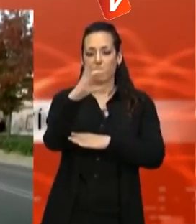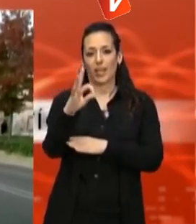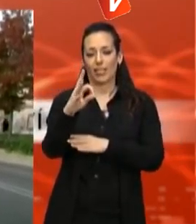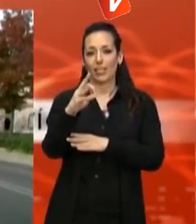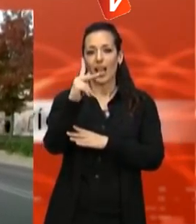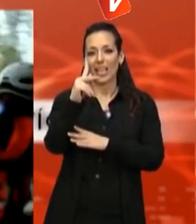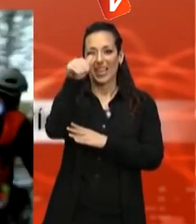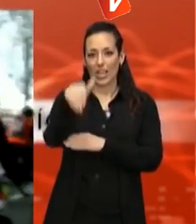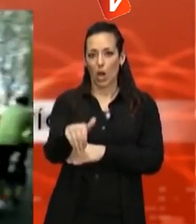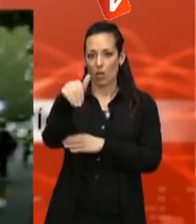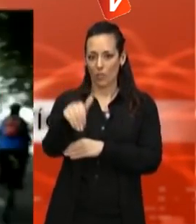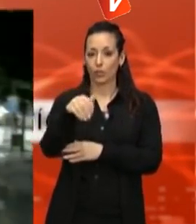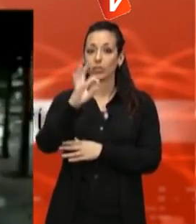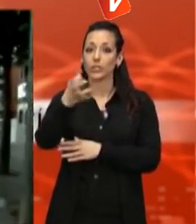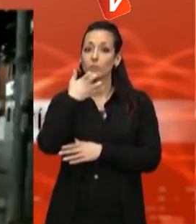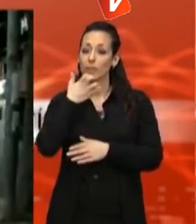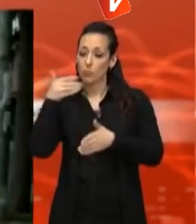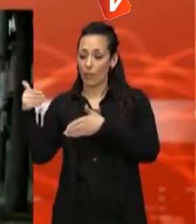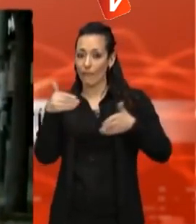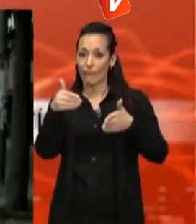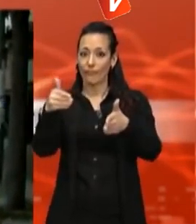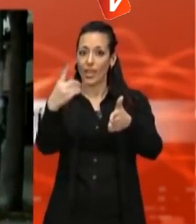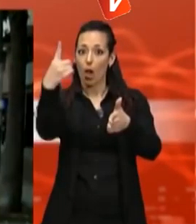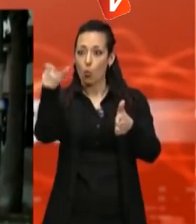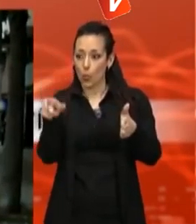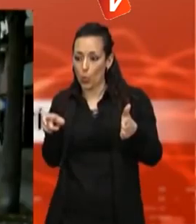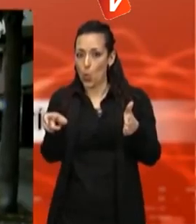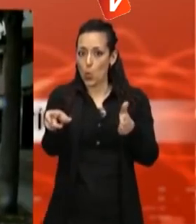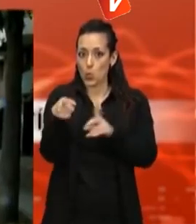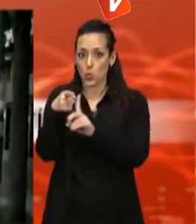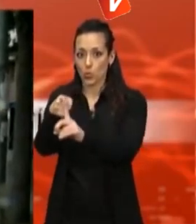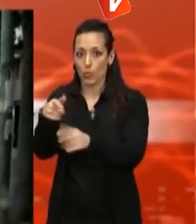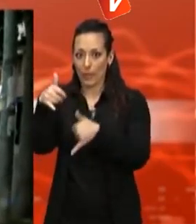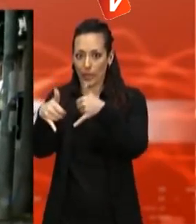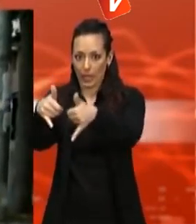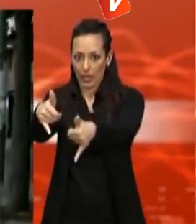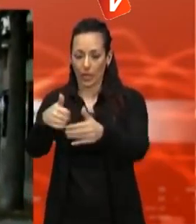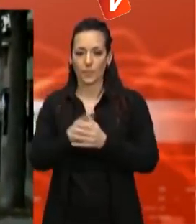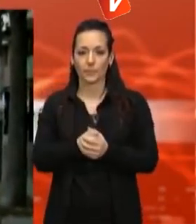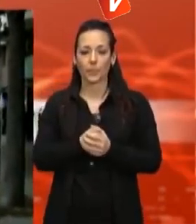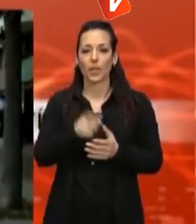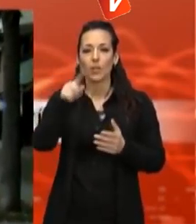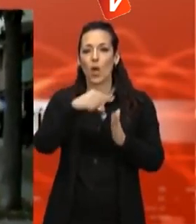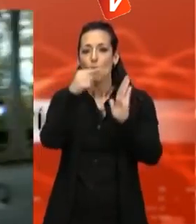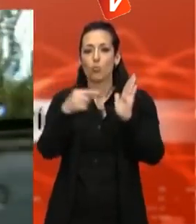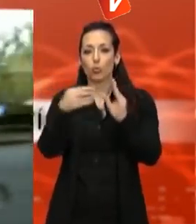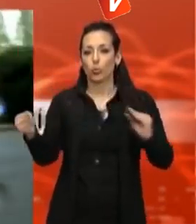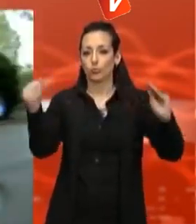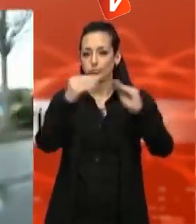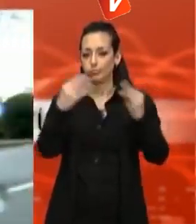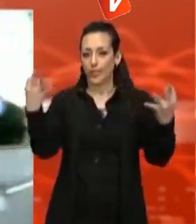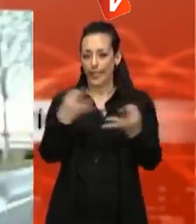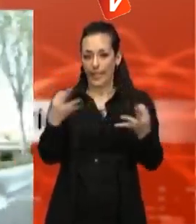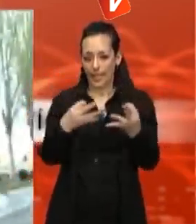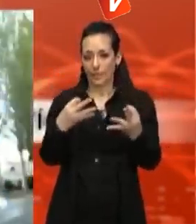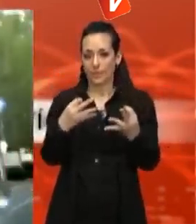les vies on només hi hagi un carril de circulació o en aquelles amb dos però amb sentits diferents. Un altre dels punts de coincidència fa referència a